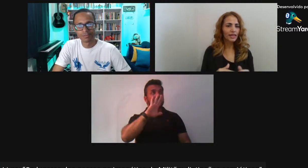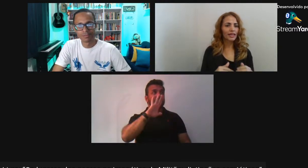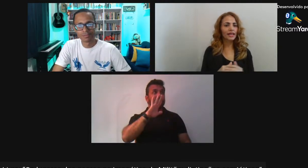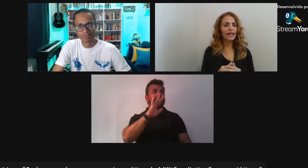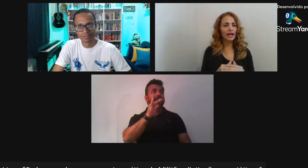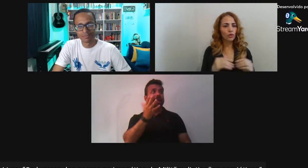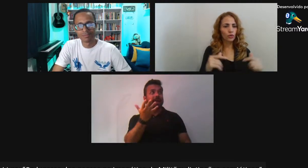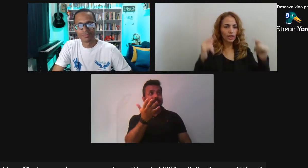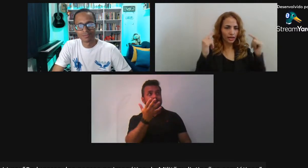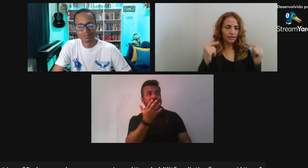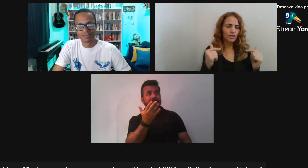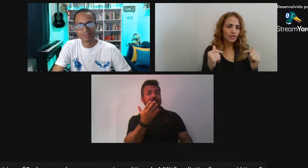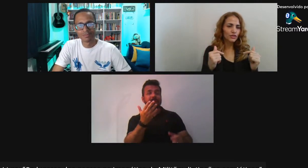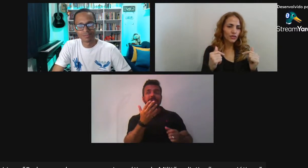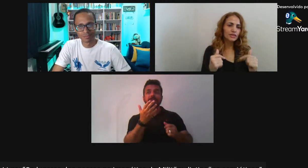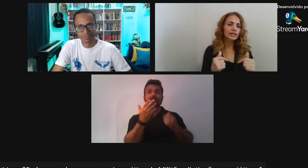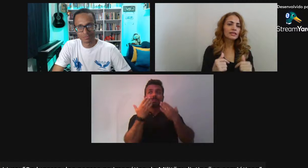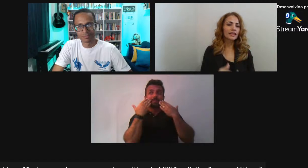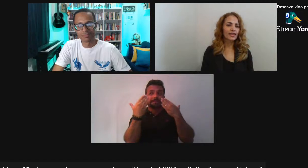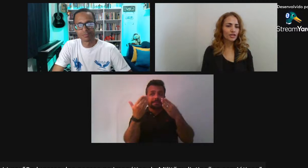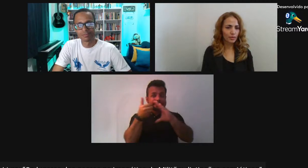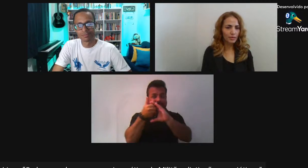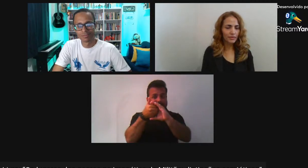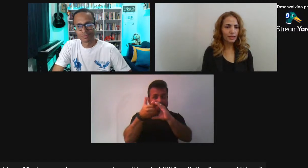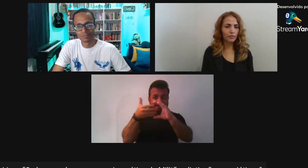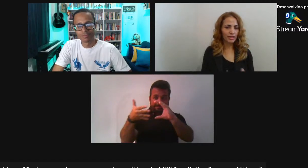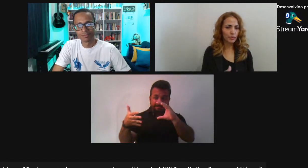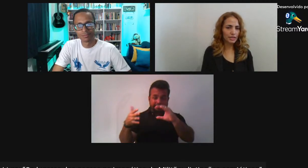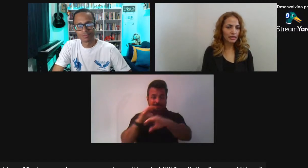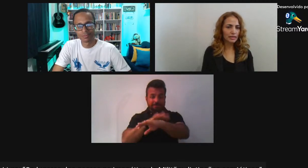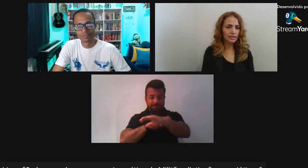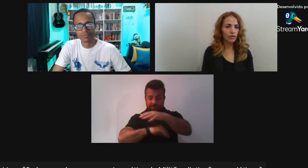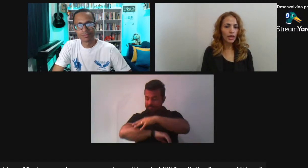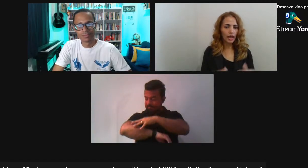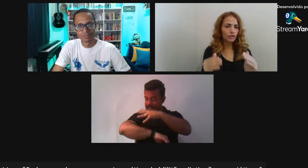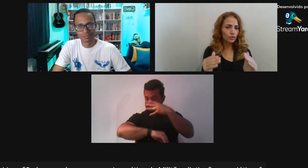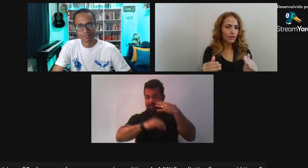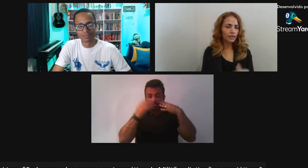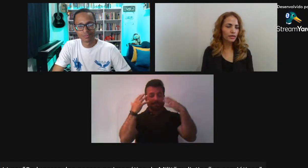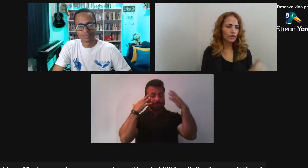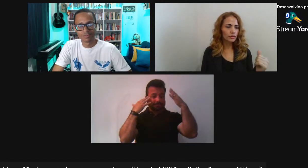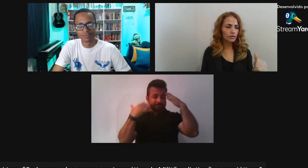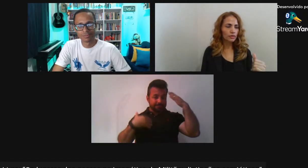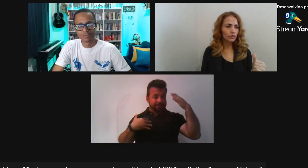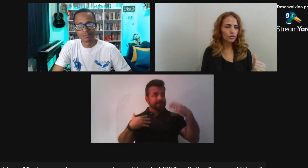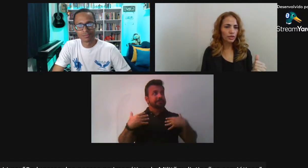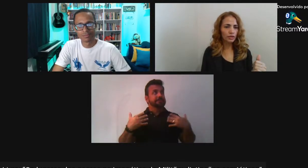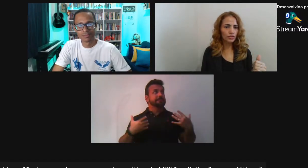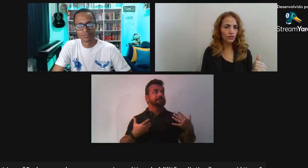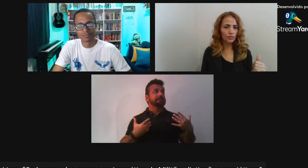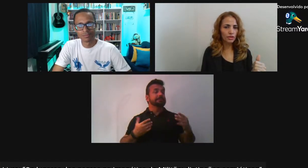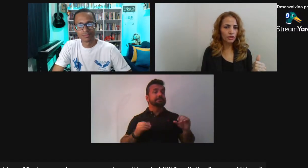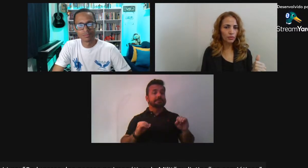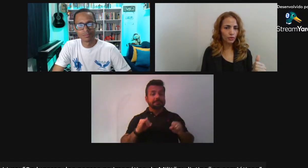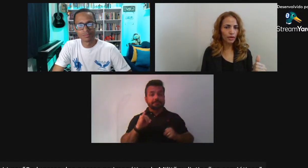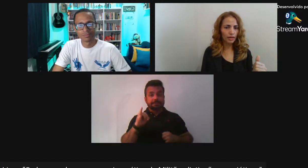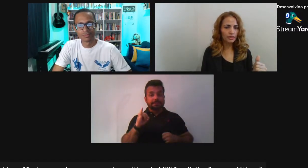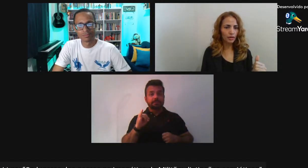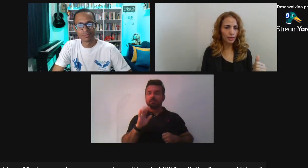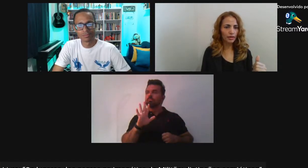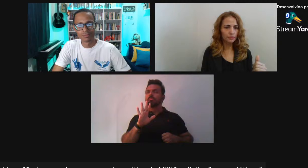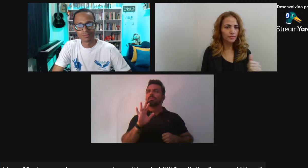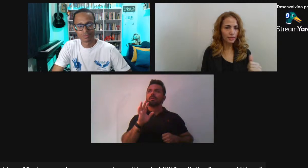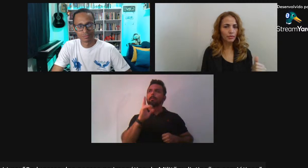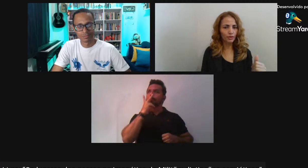chama A cor e características físicas É que chama É que faz prestar atenção Entre um branquinho Outro dia Nós tivemos Acho que em Porto